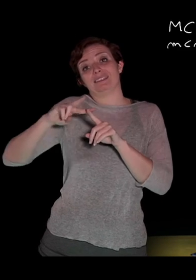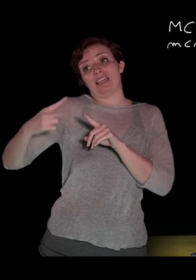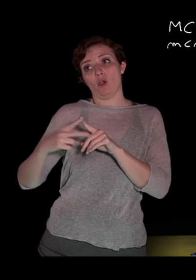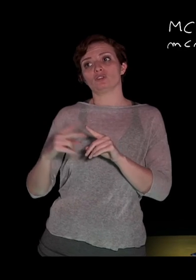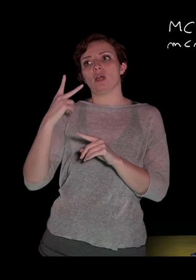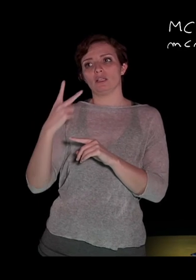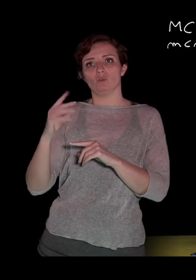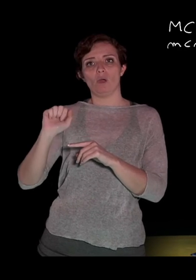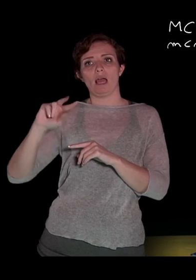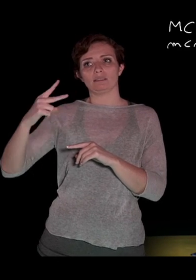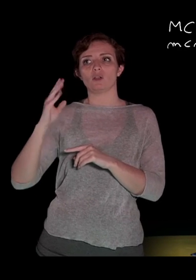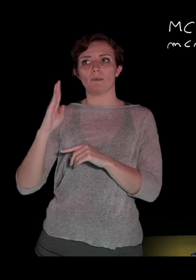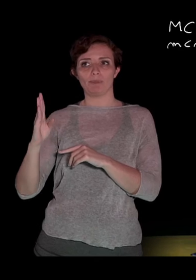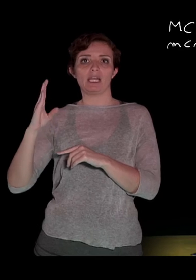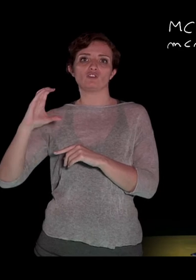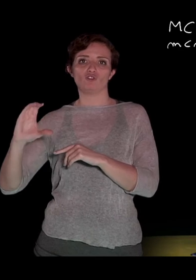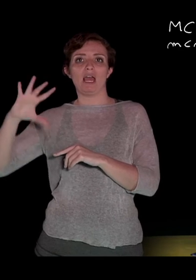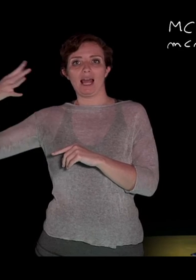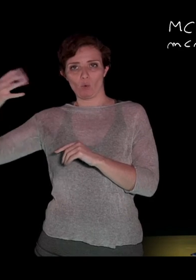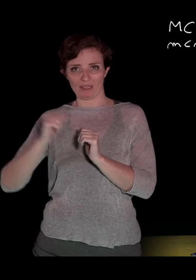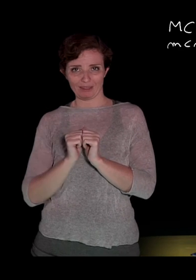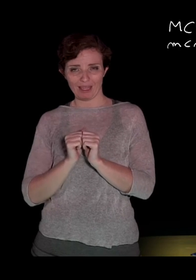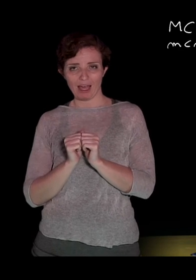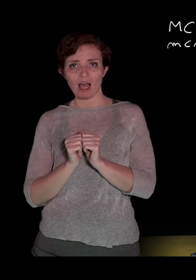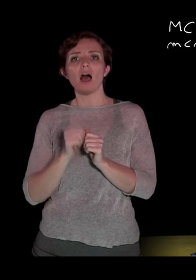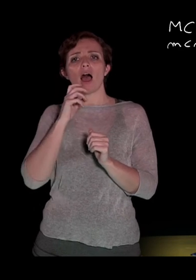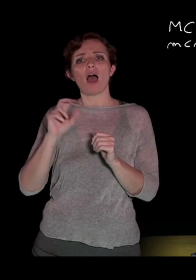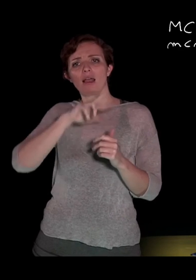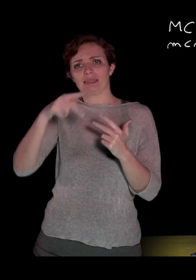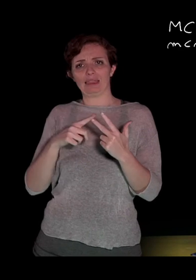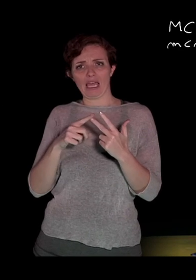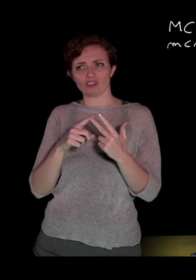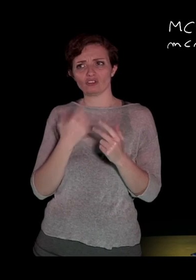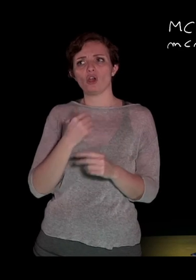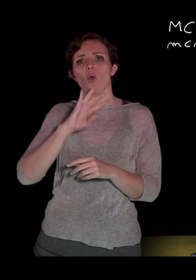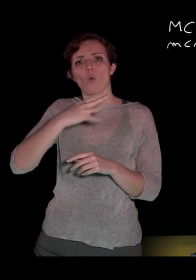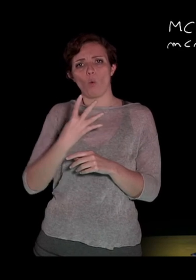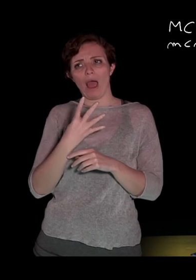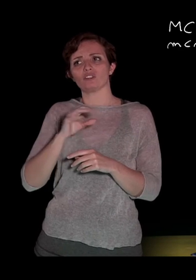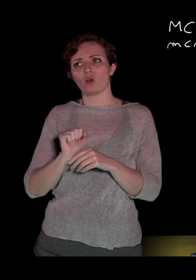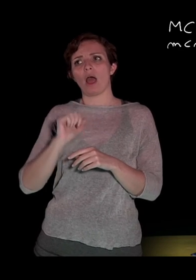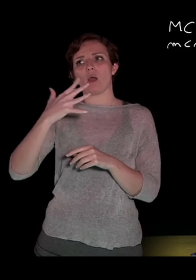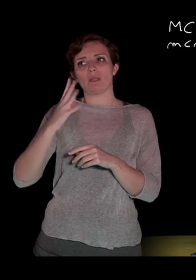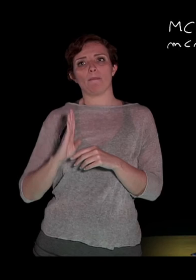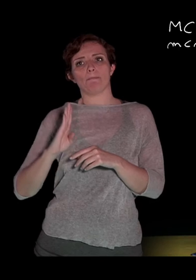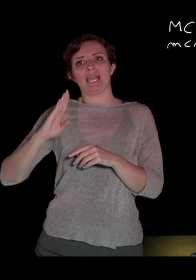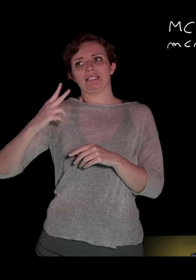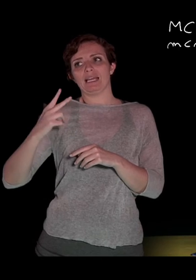questo, quindi 2a alla seconda, b, c alla quinta, e il terzo 4a alla quinta, b alla terza, c, d alla terza.